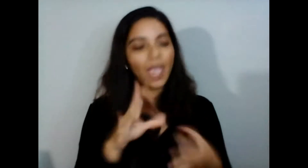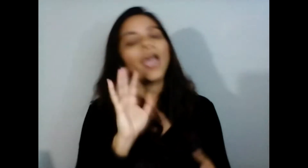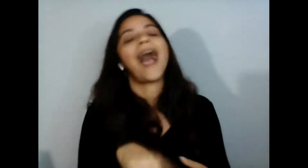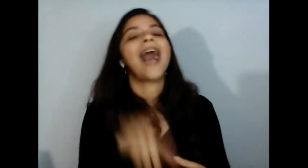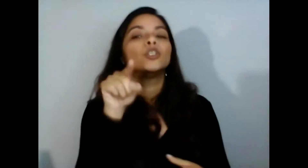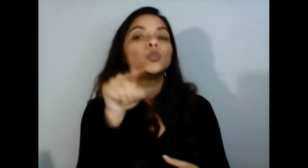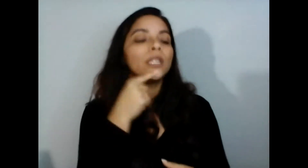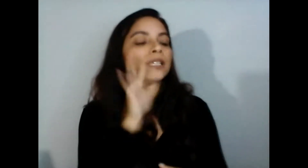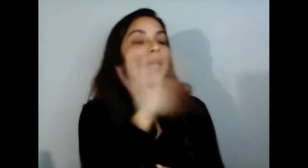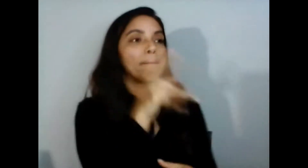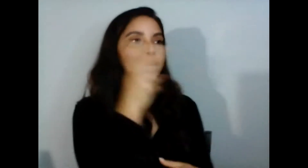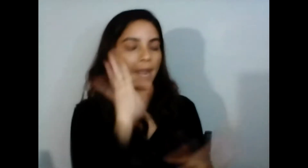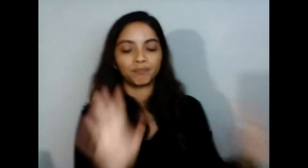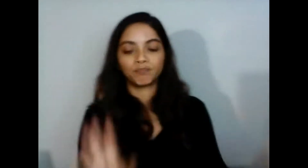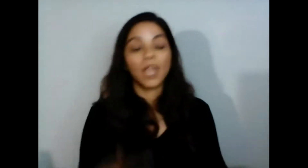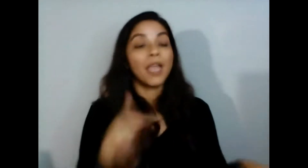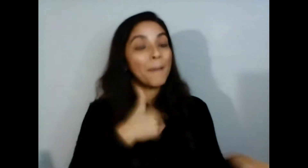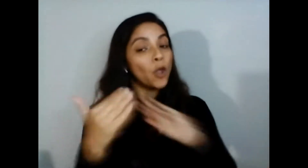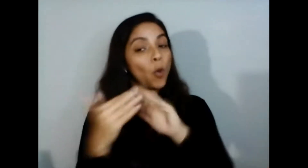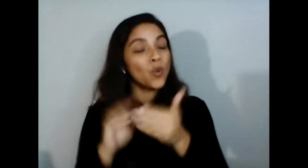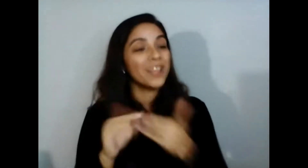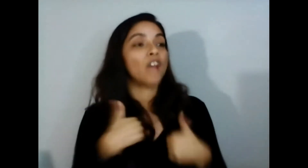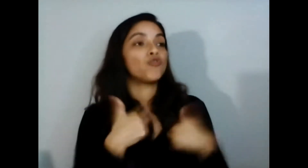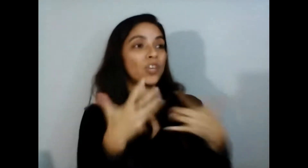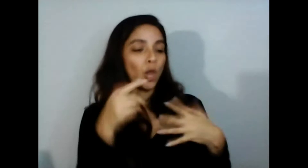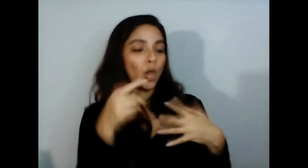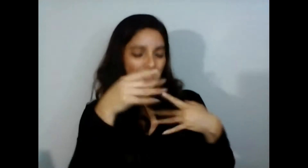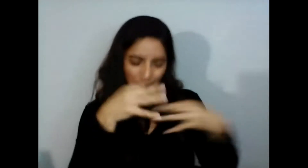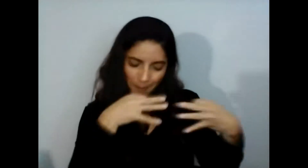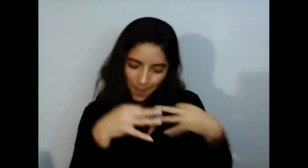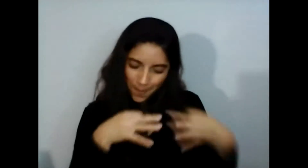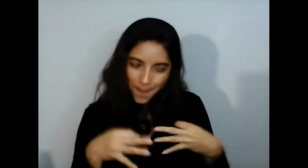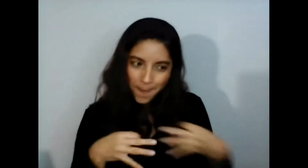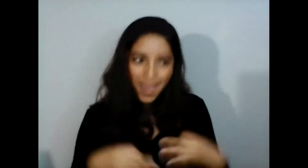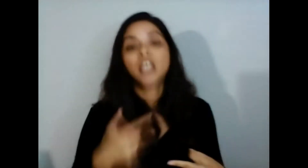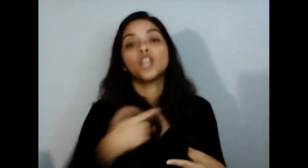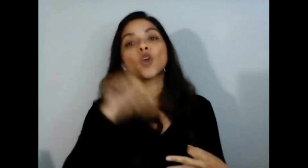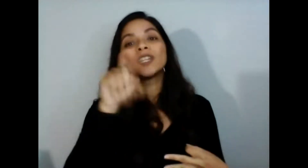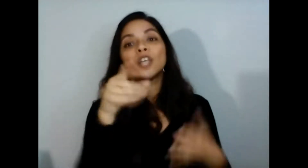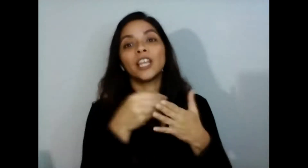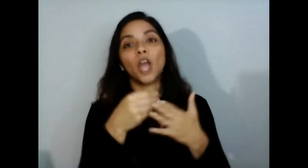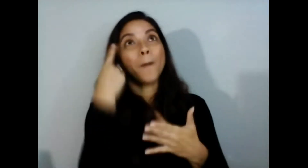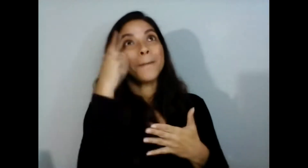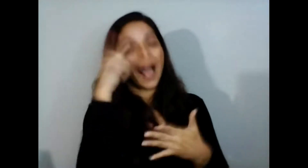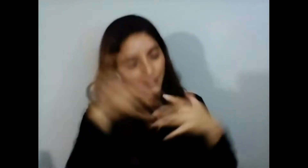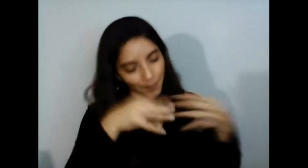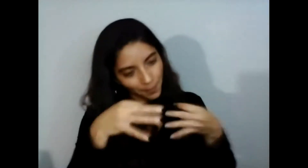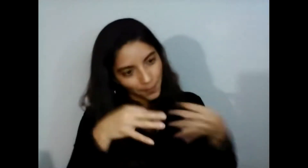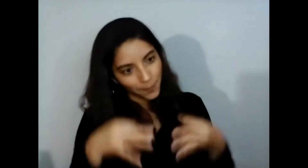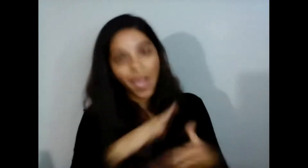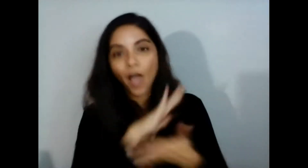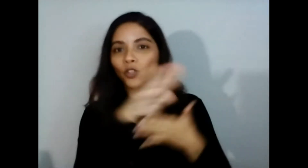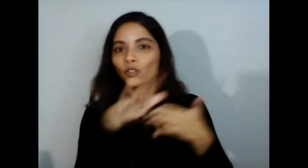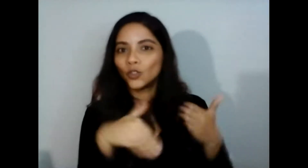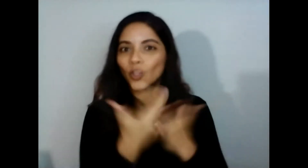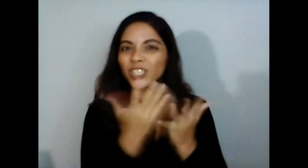nosotros sabemos que los líderes y liderazas comunitarias son esos primeros respondedores no